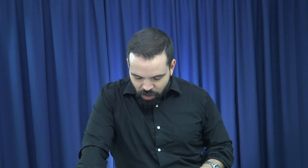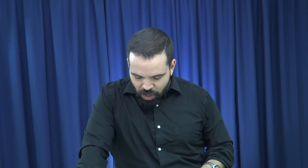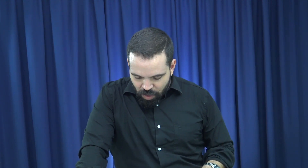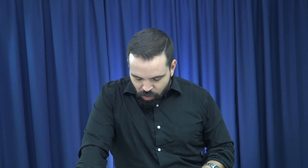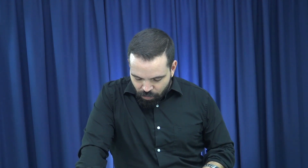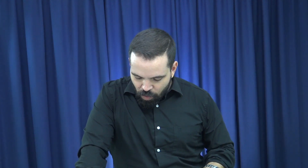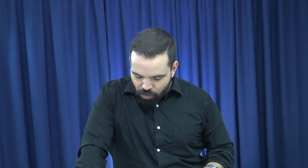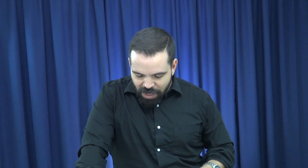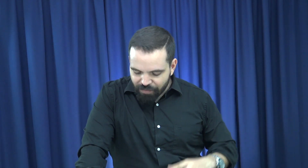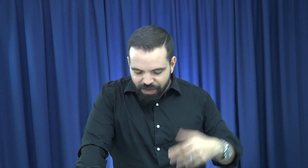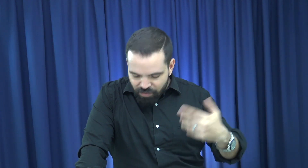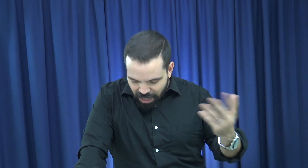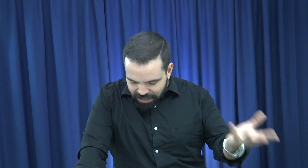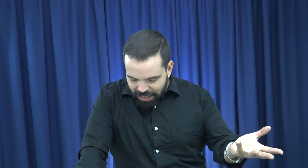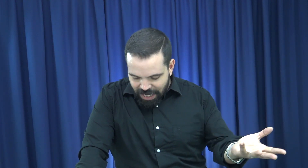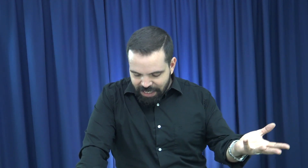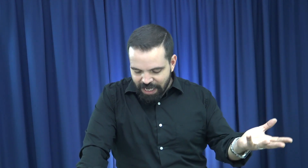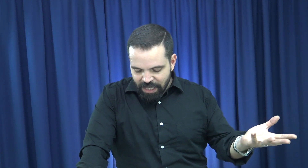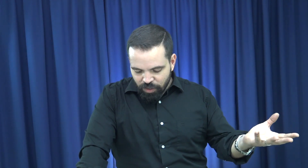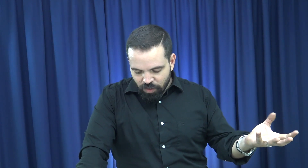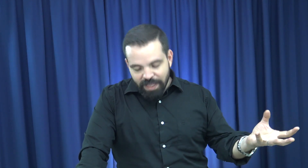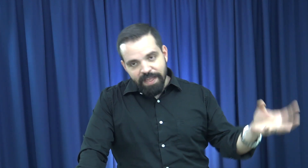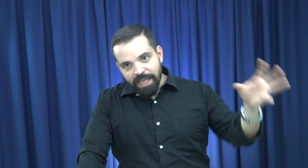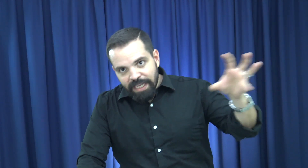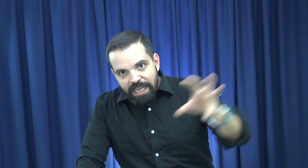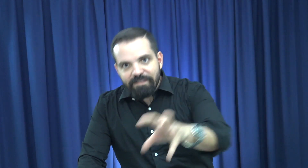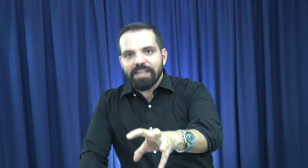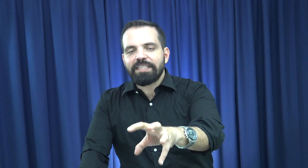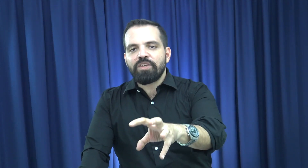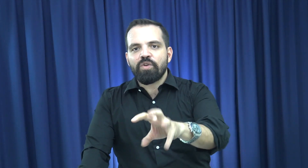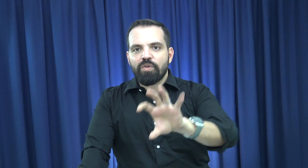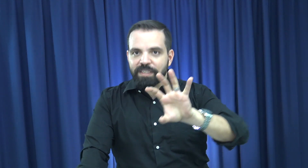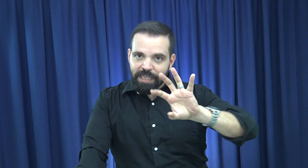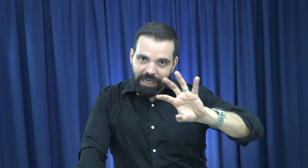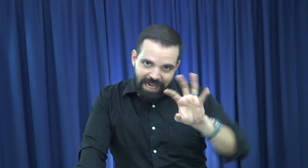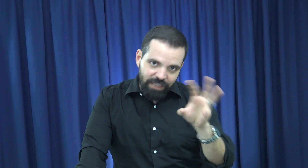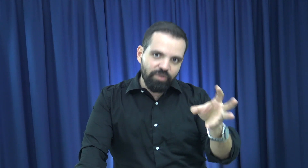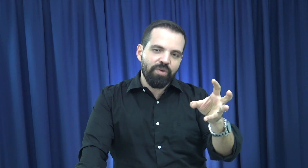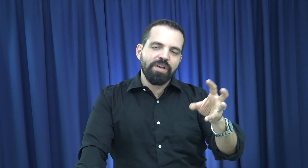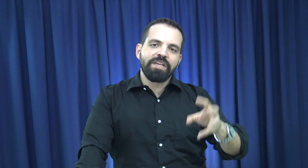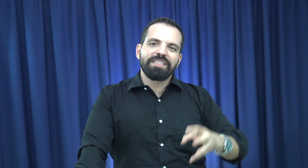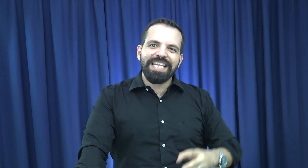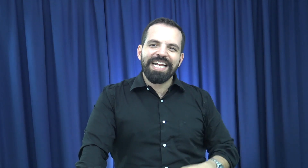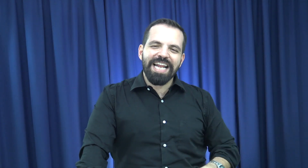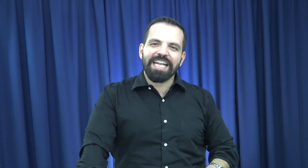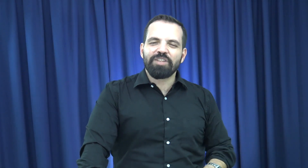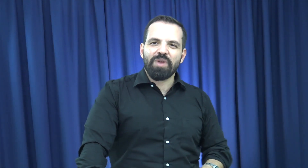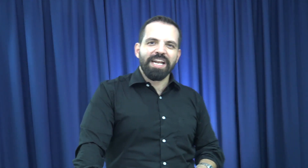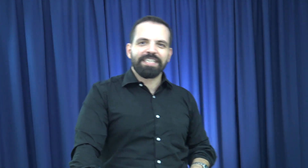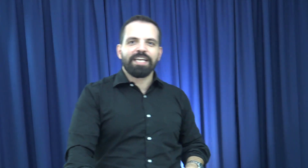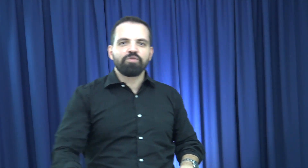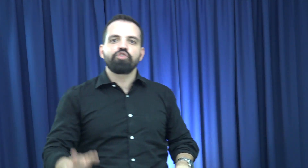como una figura literaria donde describe al Señor con este rasgo de la naturaleza. Es un